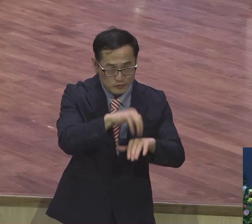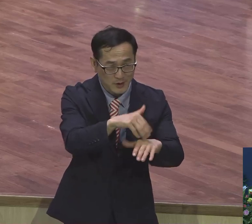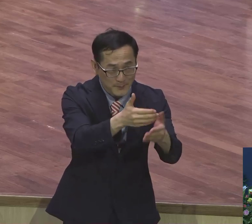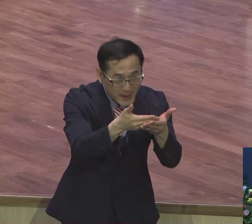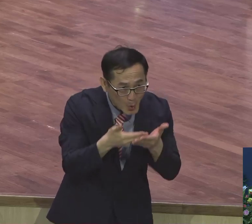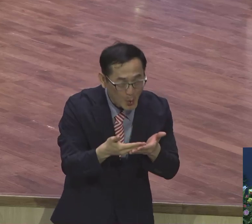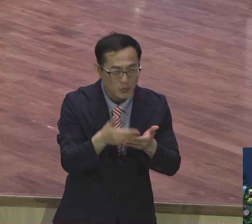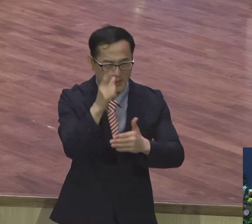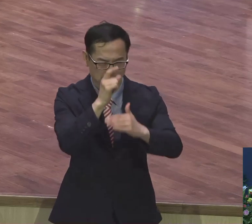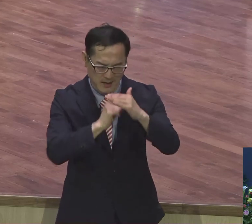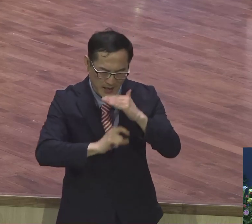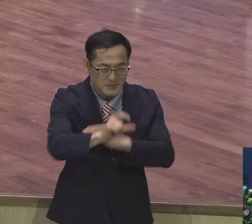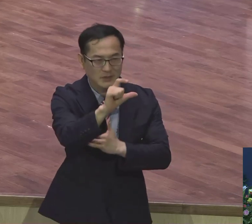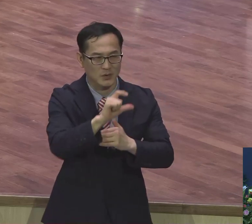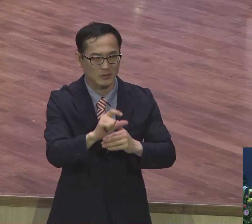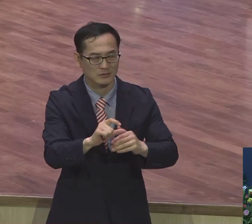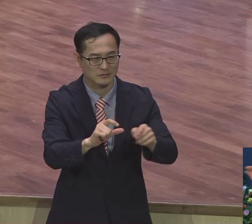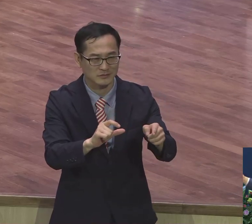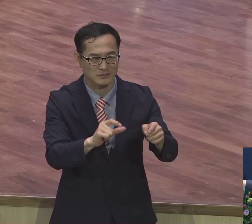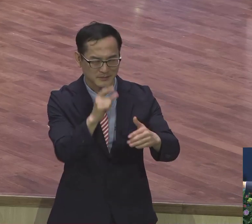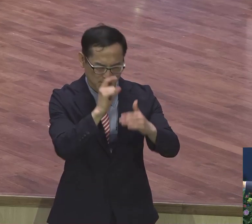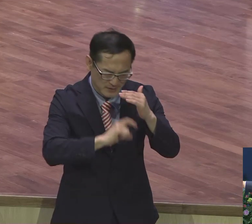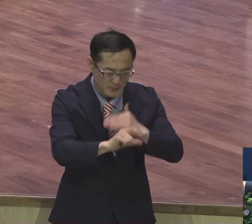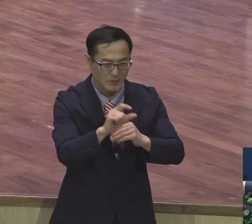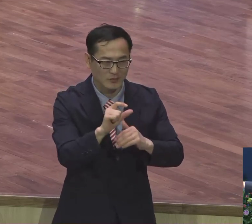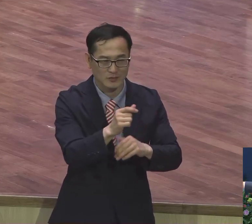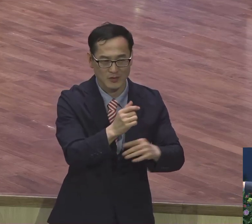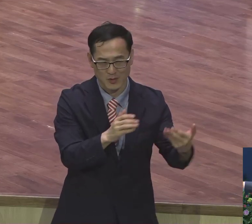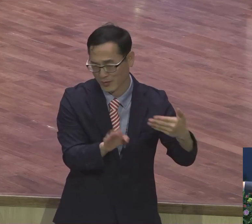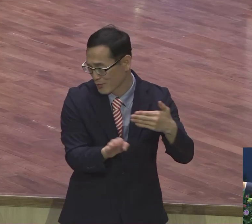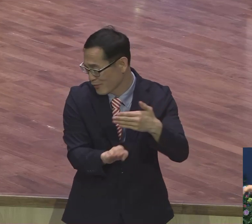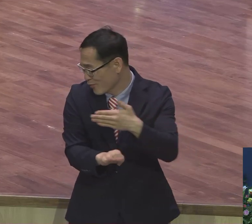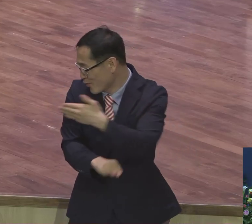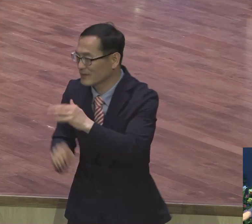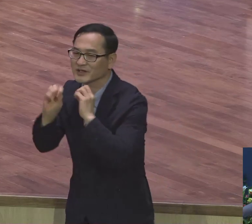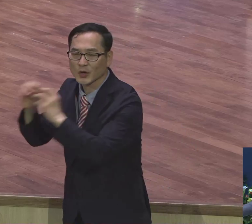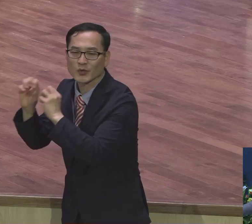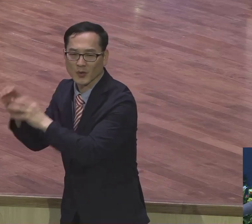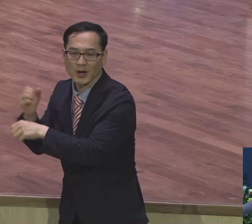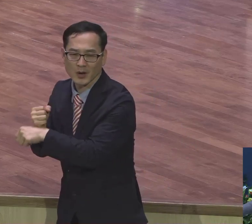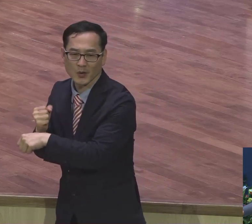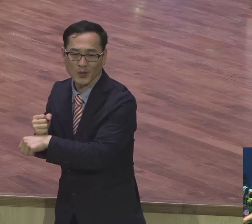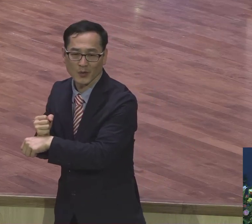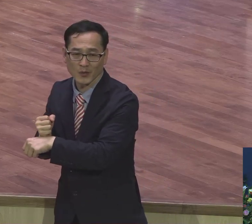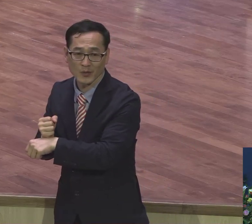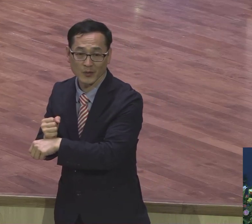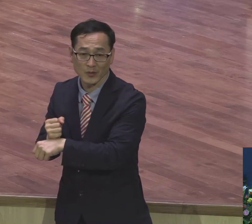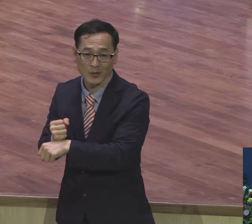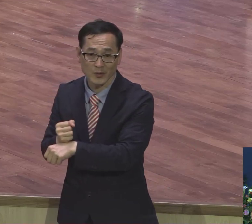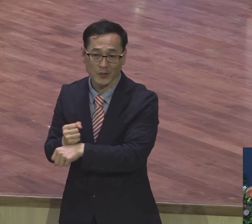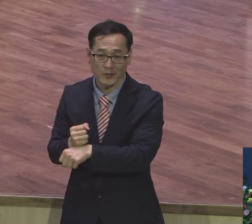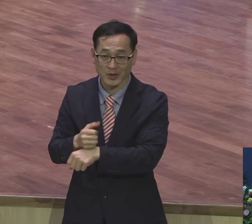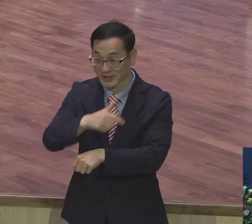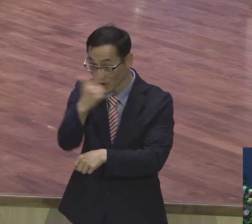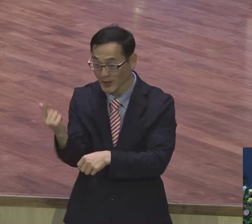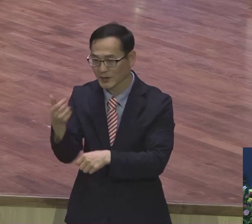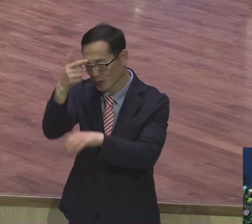밤새도록 올라와서 월요일 날 오전에 전도하기 때문에 집회는 저녁부터 해요. 그거를